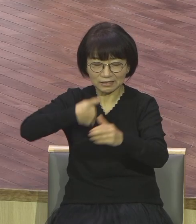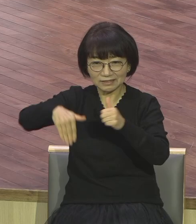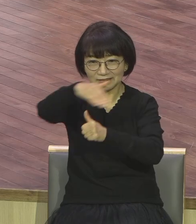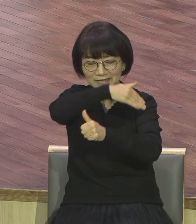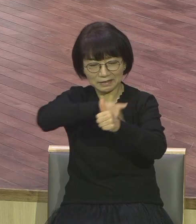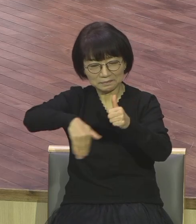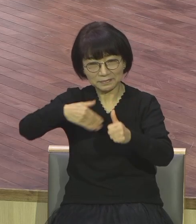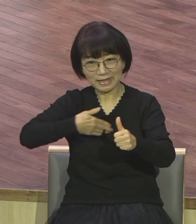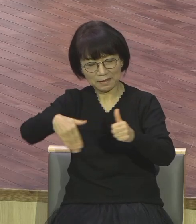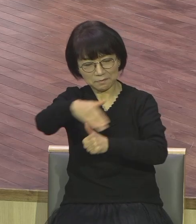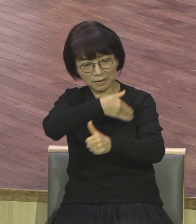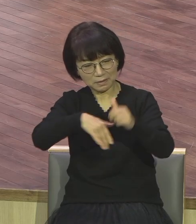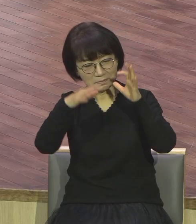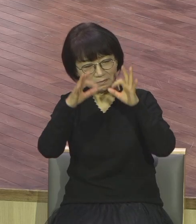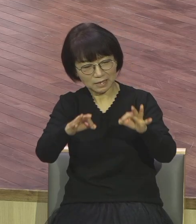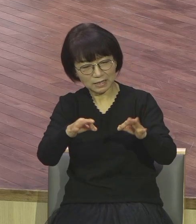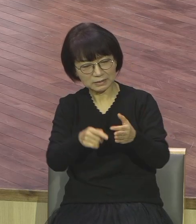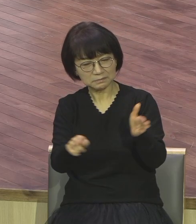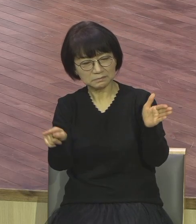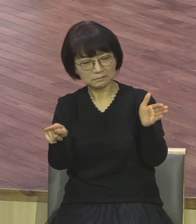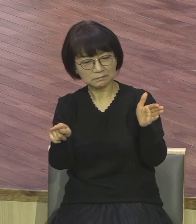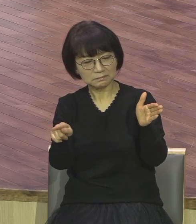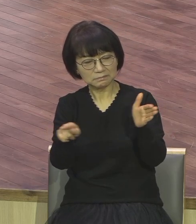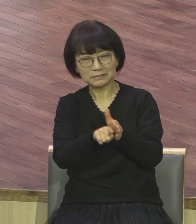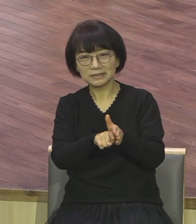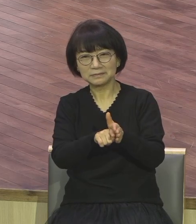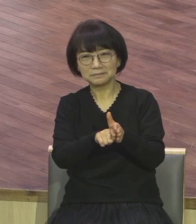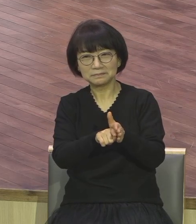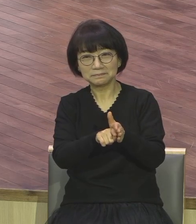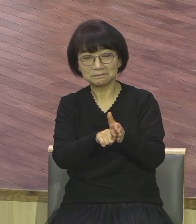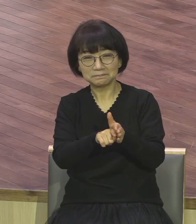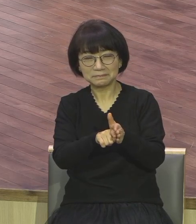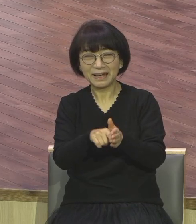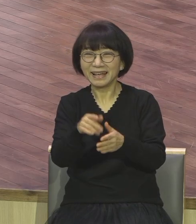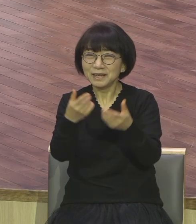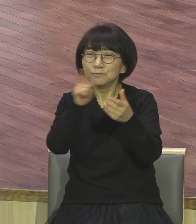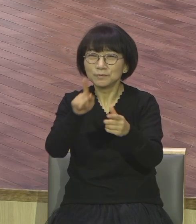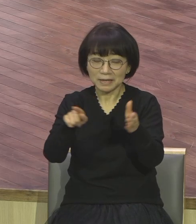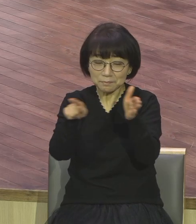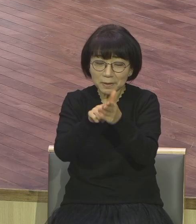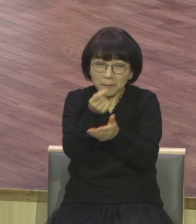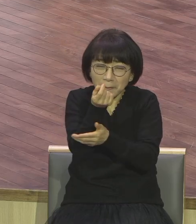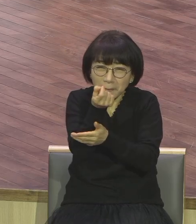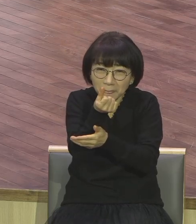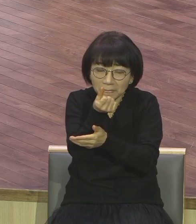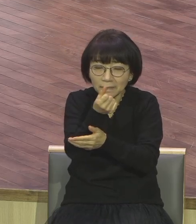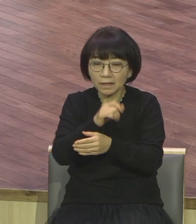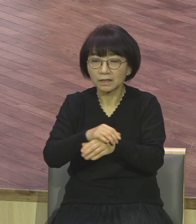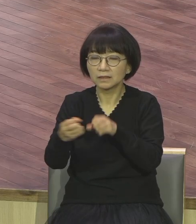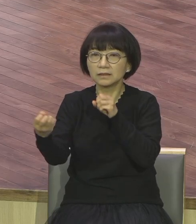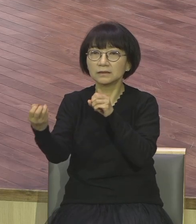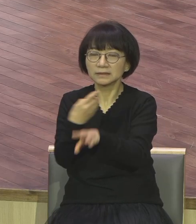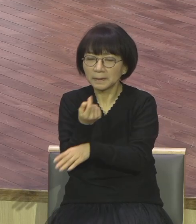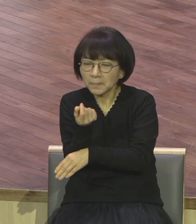그래서 믿음이 큰 사람은 큰 응답받고 믿음이 적은 사람은 전응답받는 거예요.